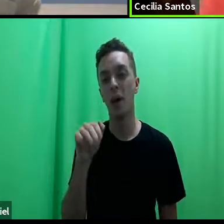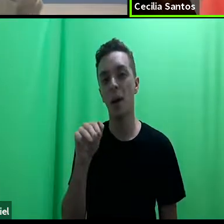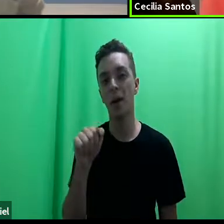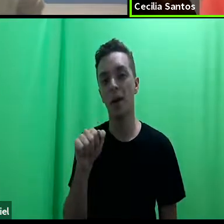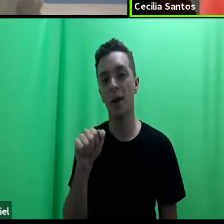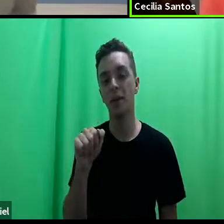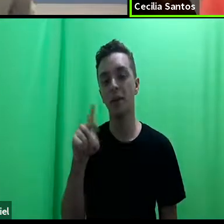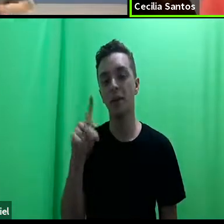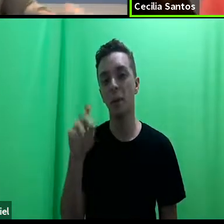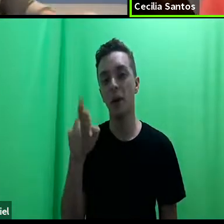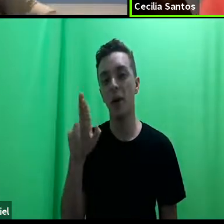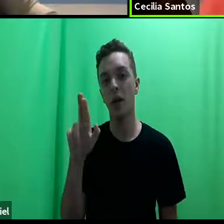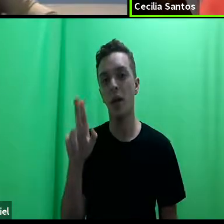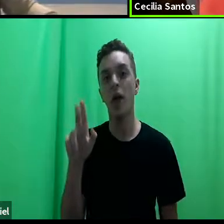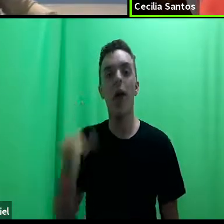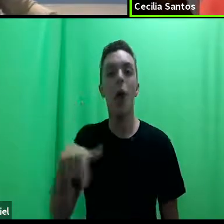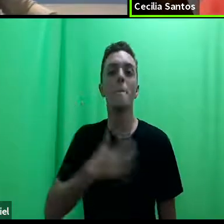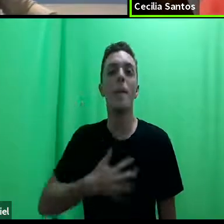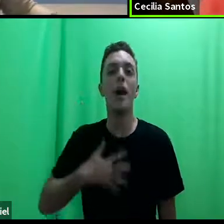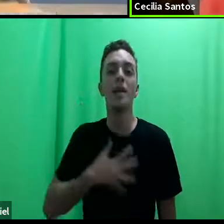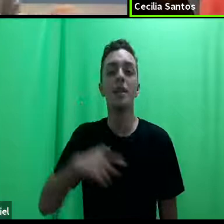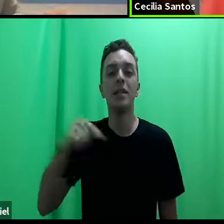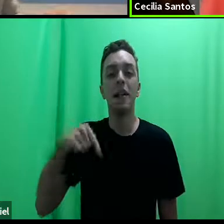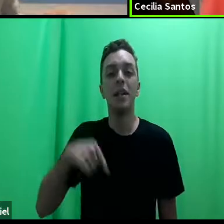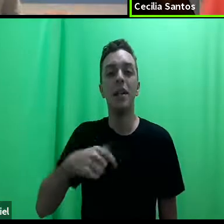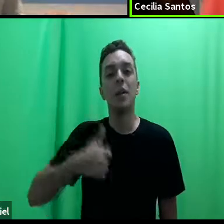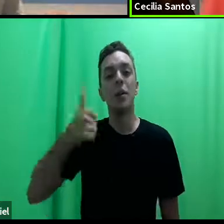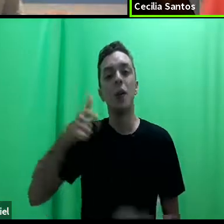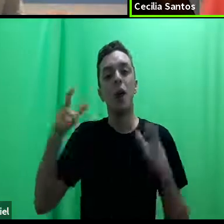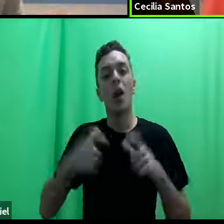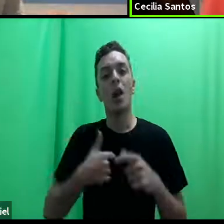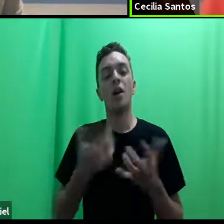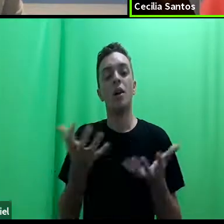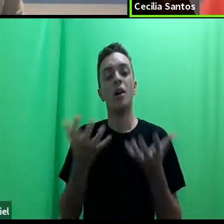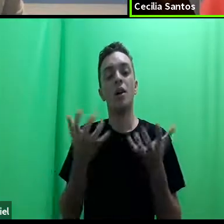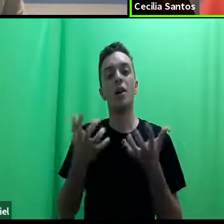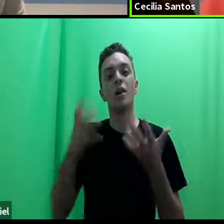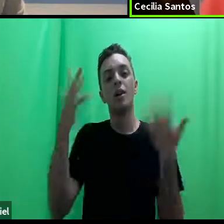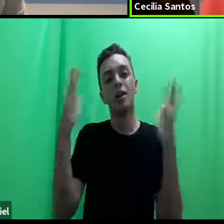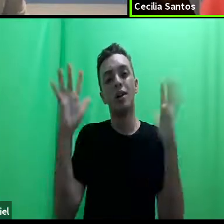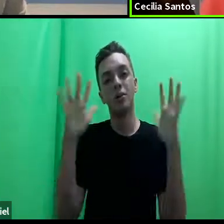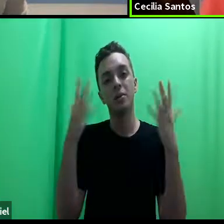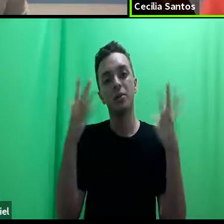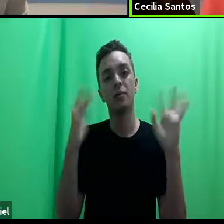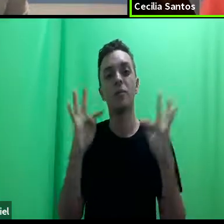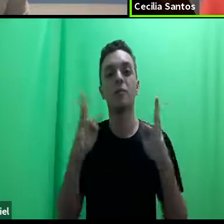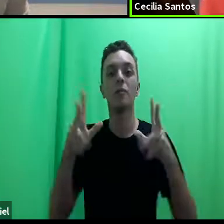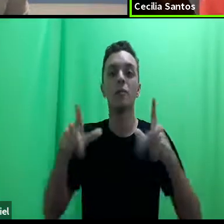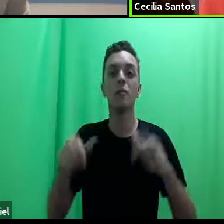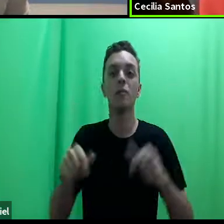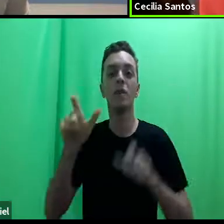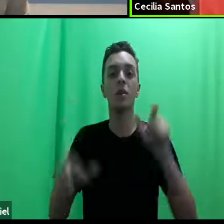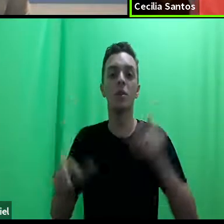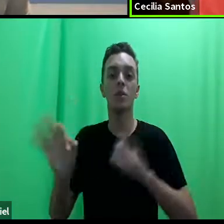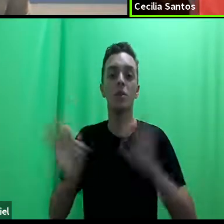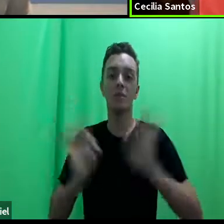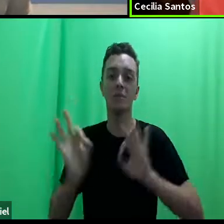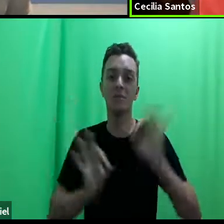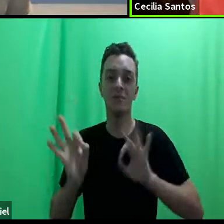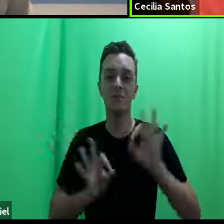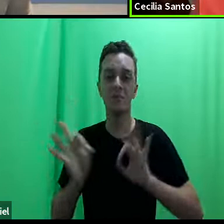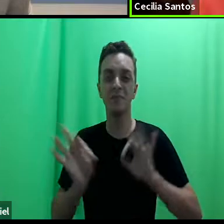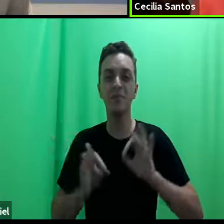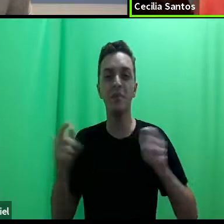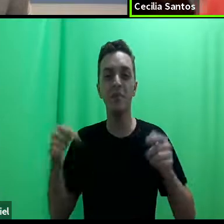é um prazer estar aqui. Em primeiro lugar, eu quero dar os parabéns a todas as pessoas e organizações que